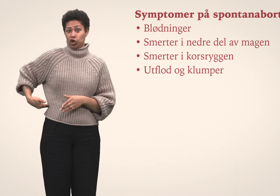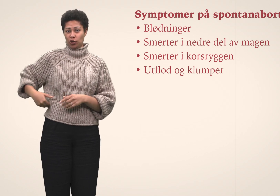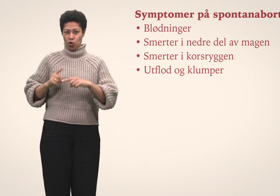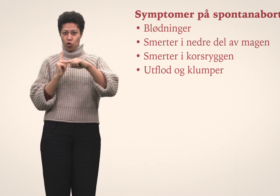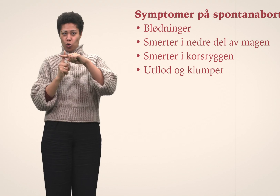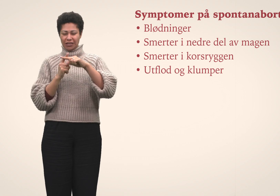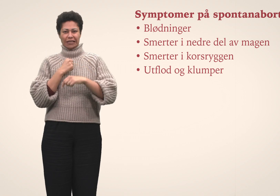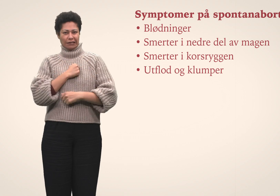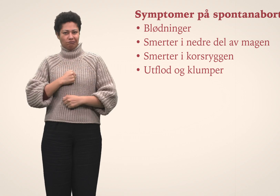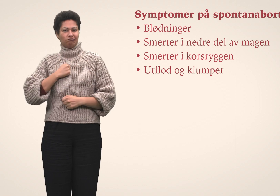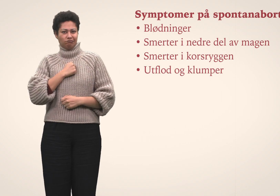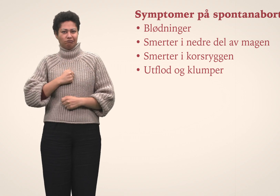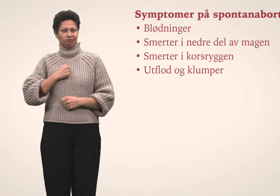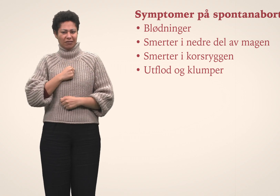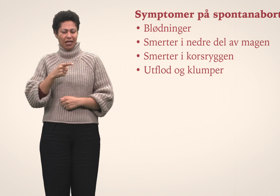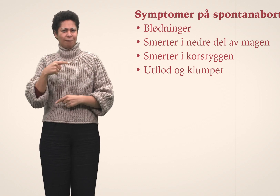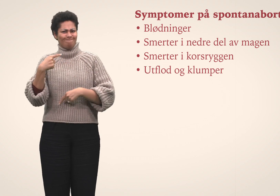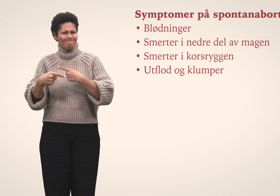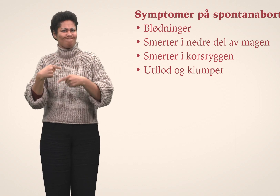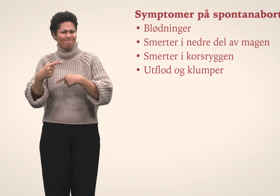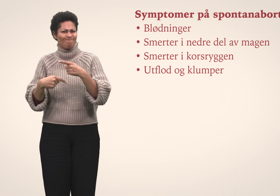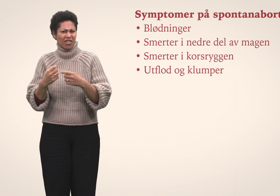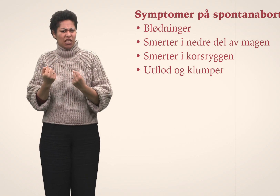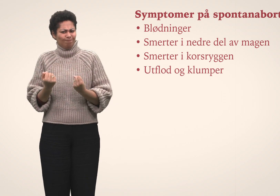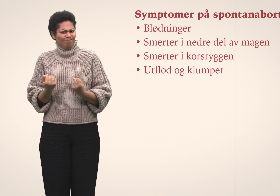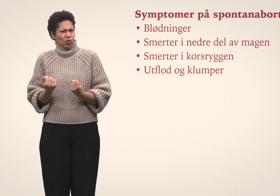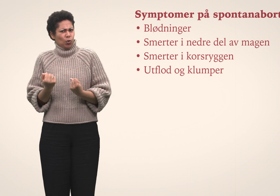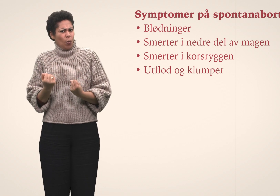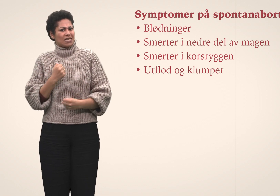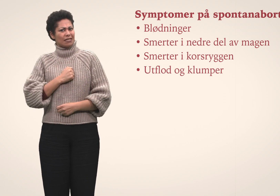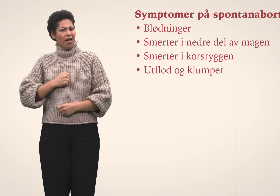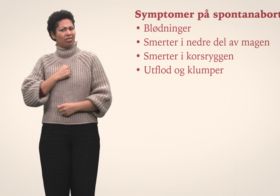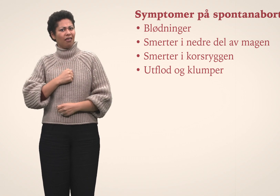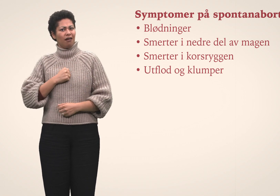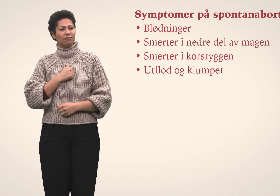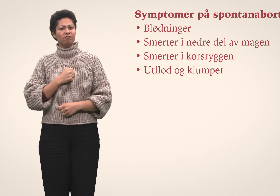Smerte i korsryggen. Dette oppleves ofte som vedvarende dump smerte.